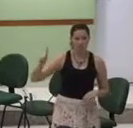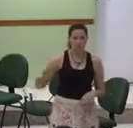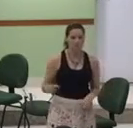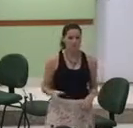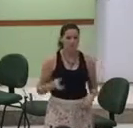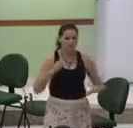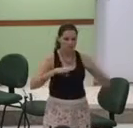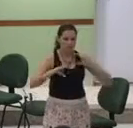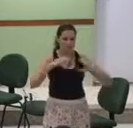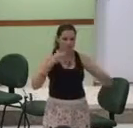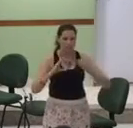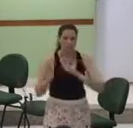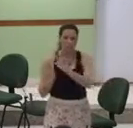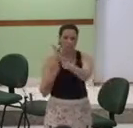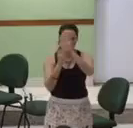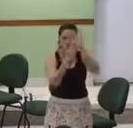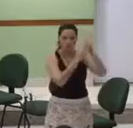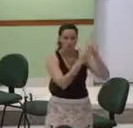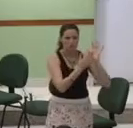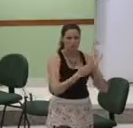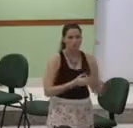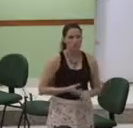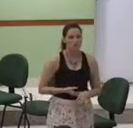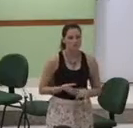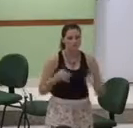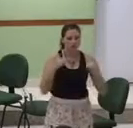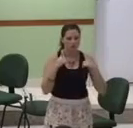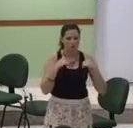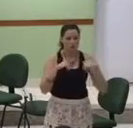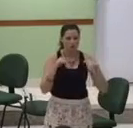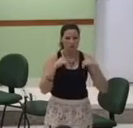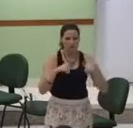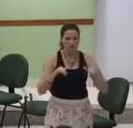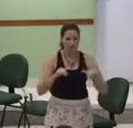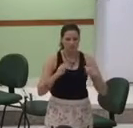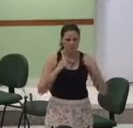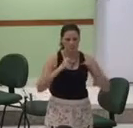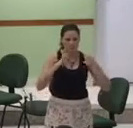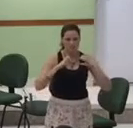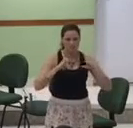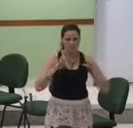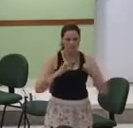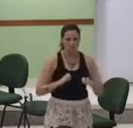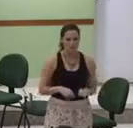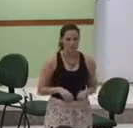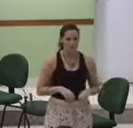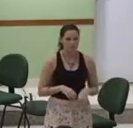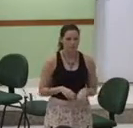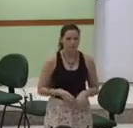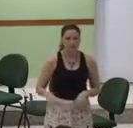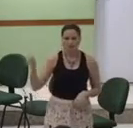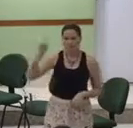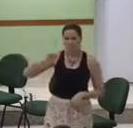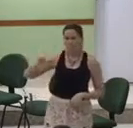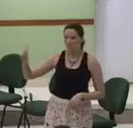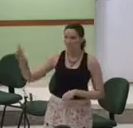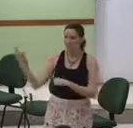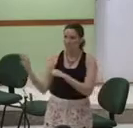falando dos feitos do Senhor né o Deus o que nos ajuda o Deus que nos ampara